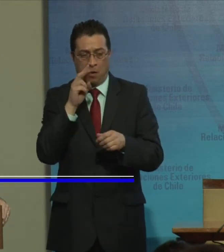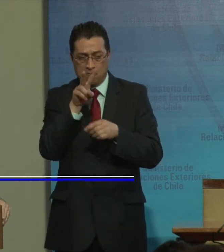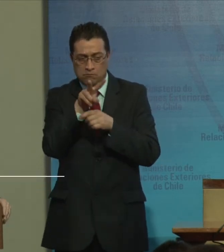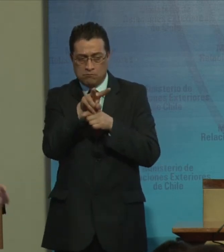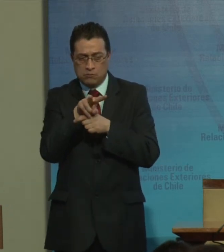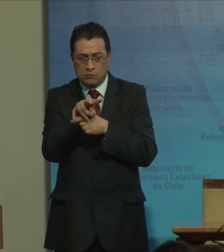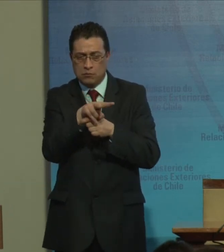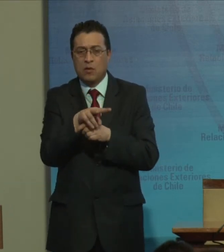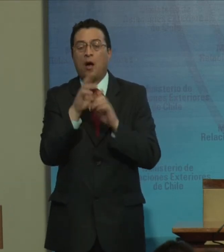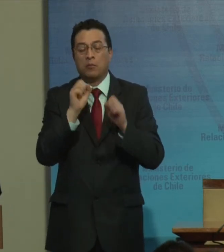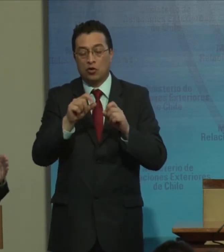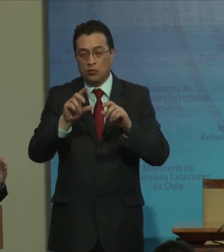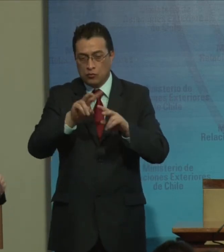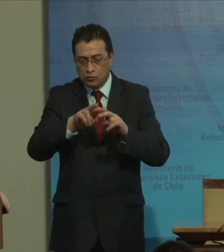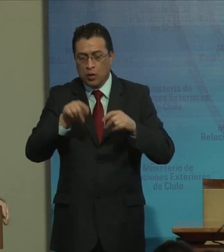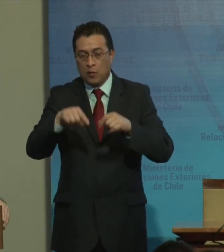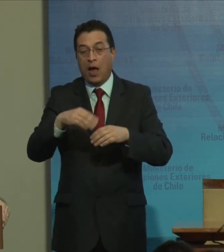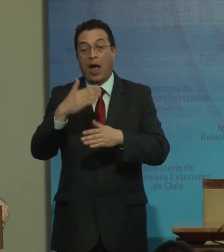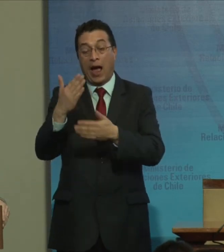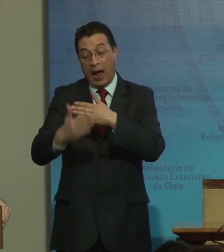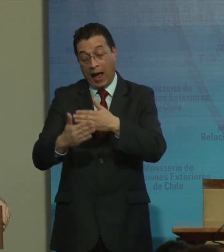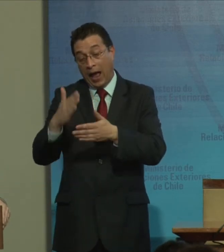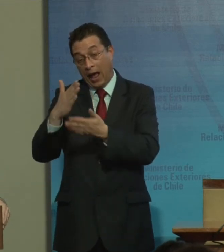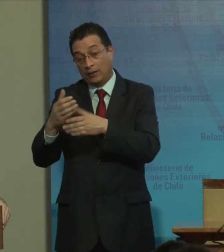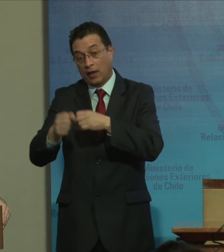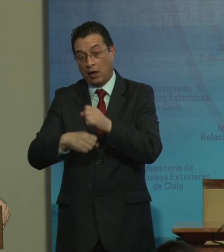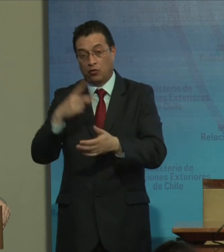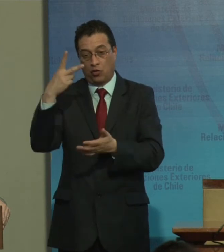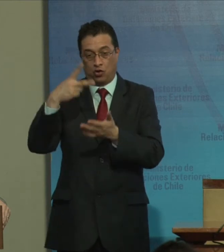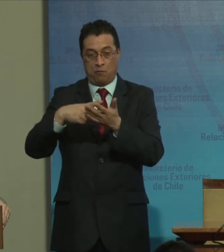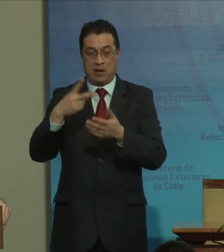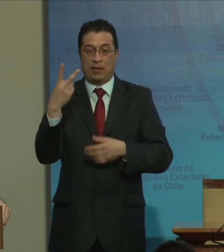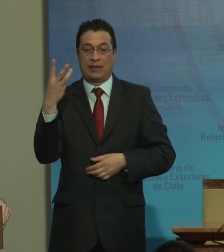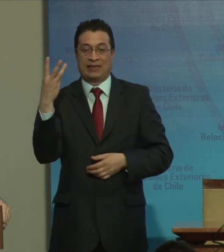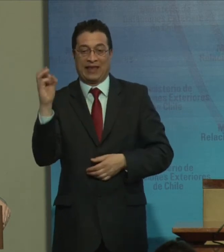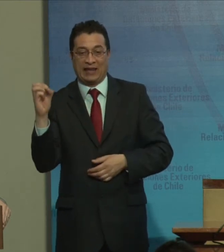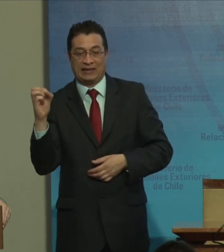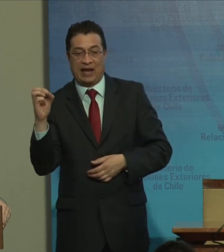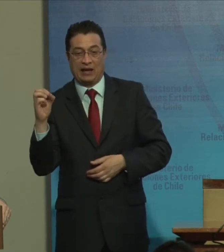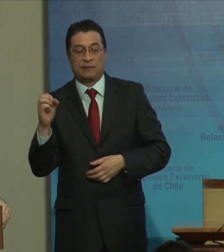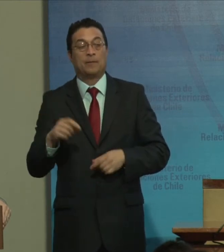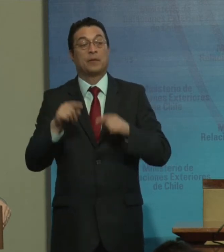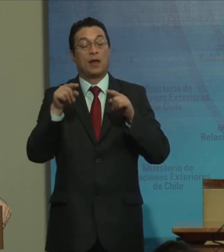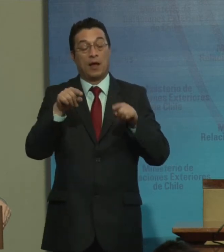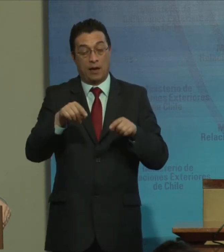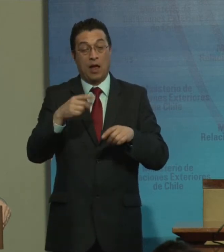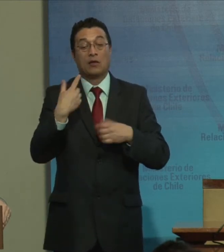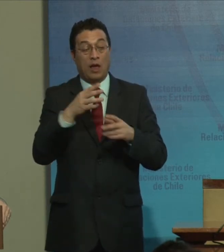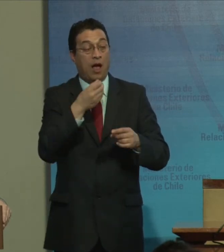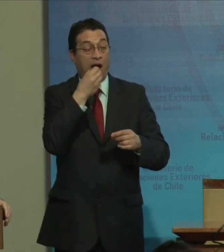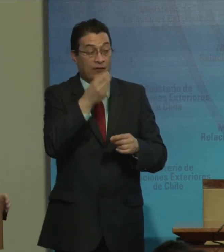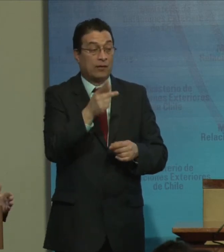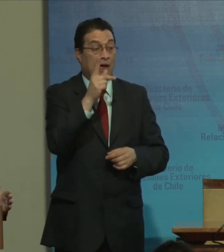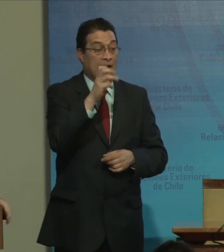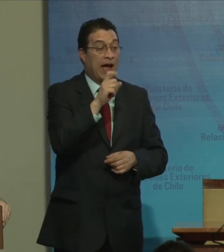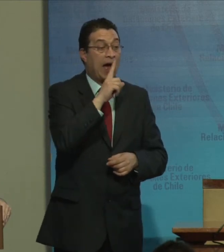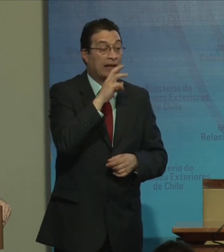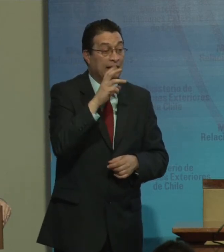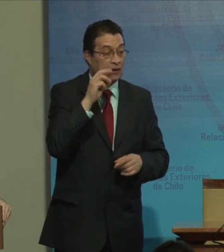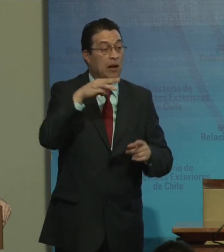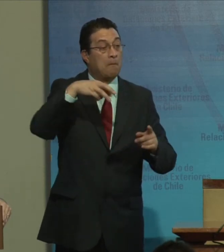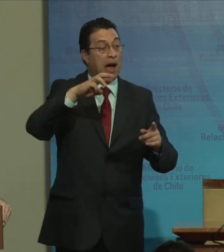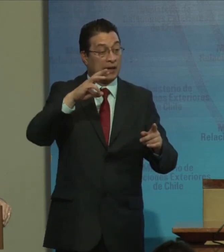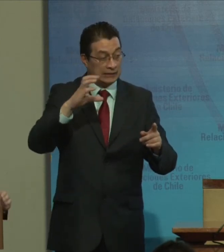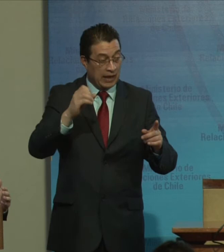sobre todo en todo este tiempo hasta el año 2030. Y lo otro, por supuesto, ya lo dijo Katherine, también lo mencionó